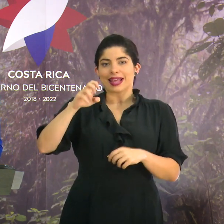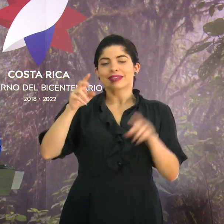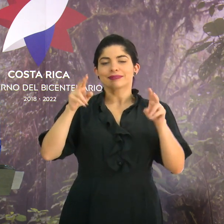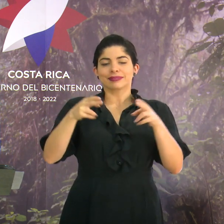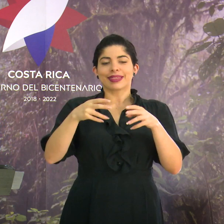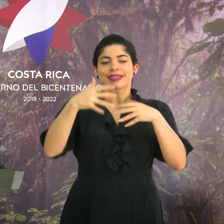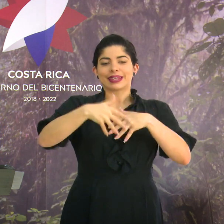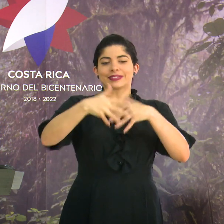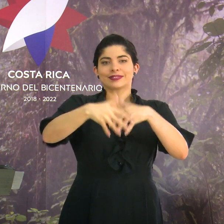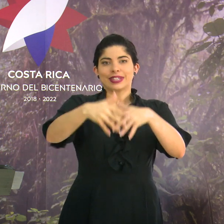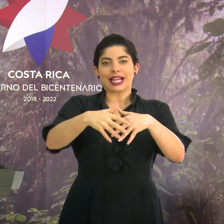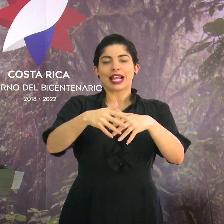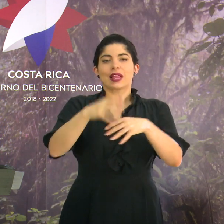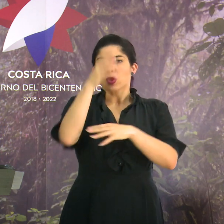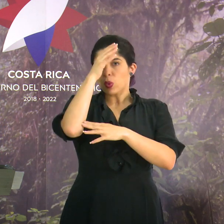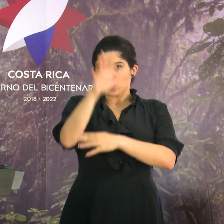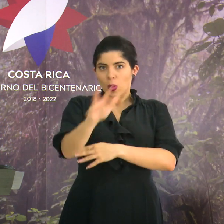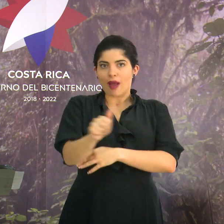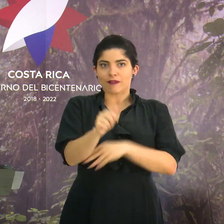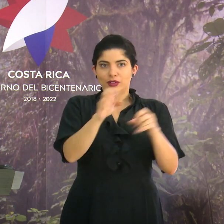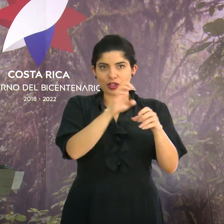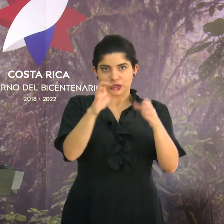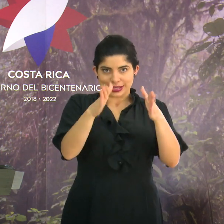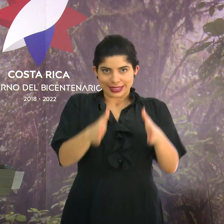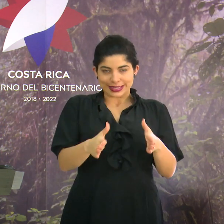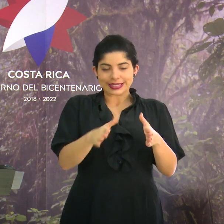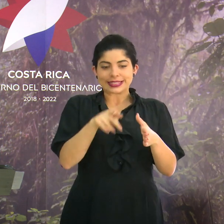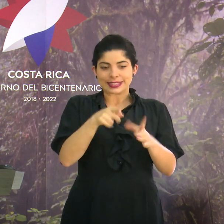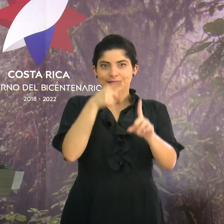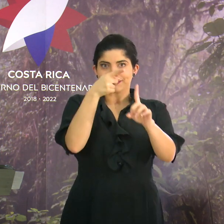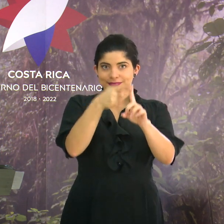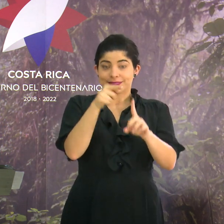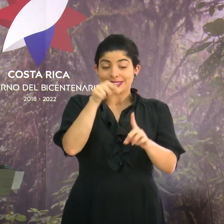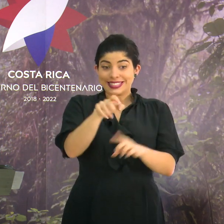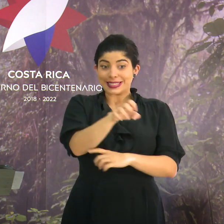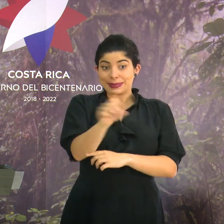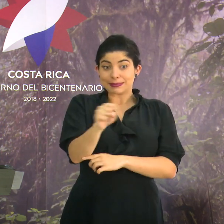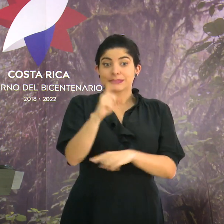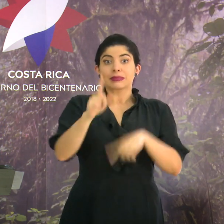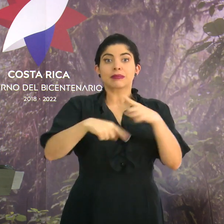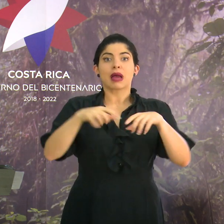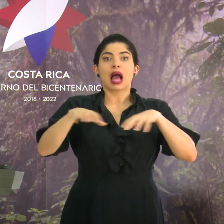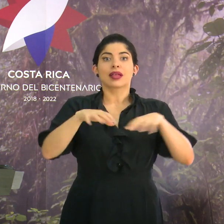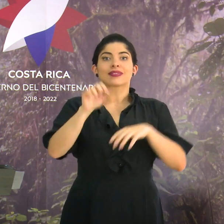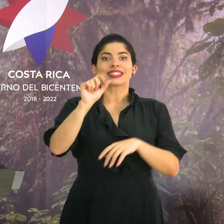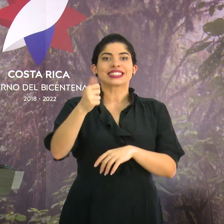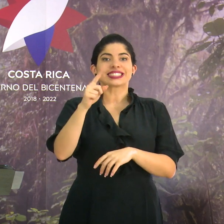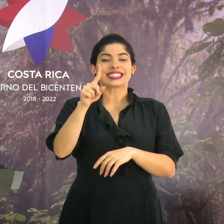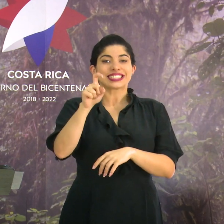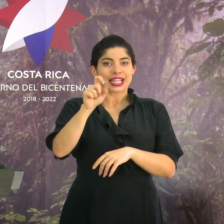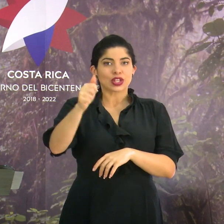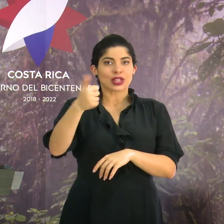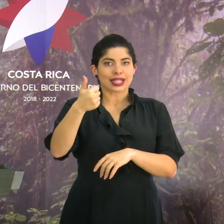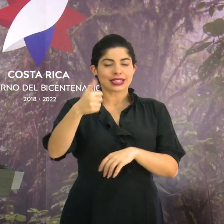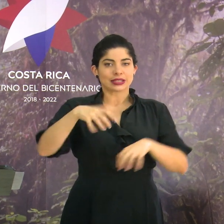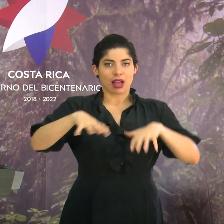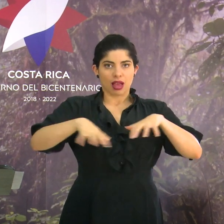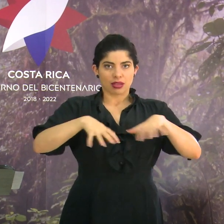de la cultura afrocostarricense. En este mes vamos a realizar 110 actividades.